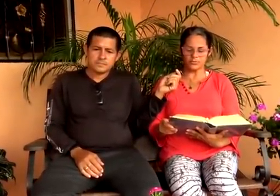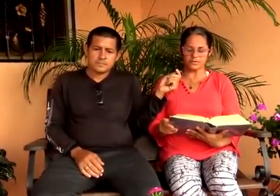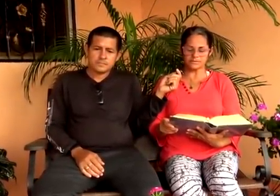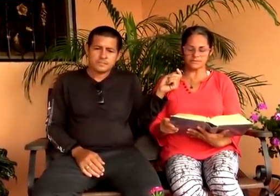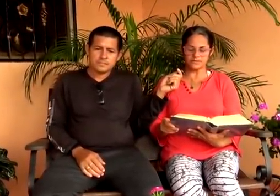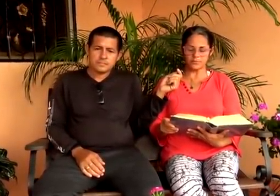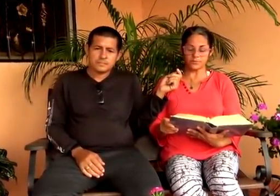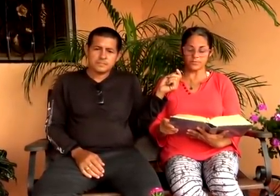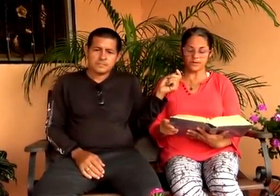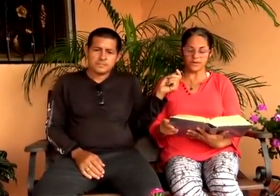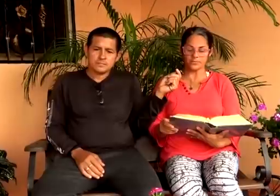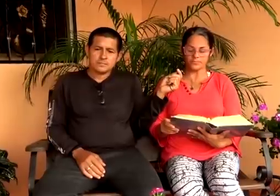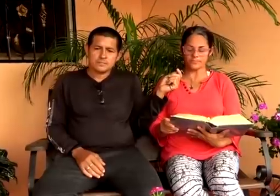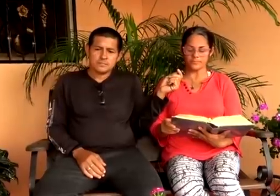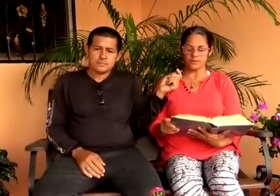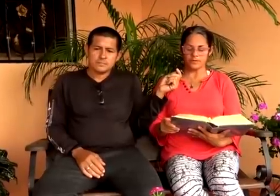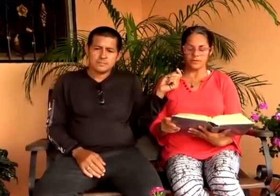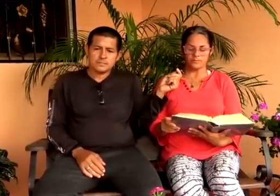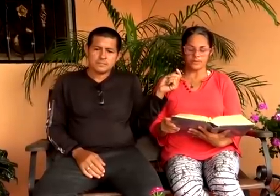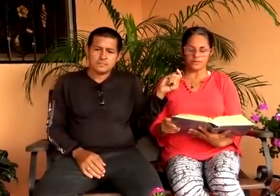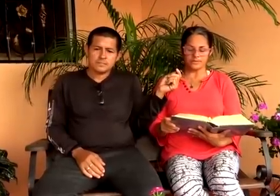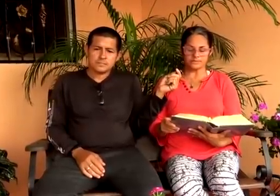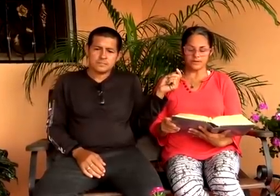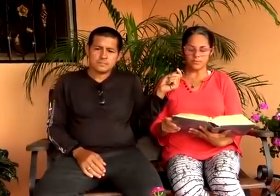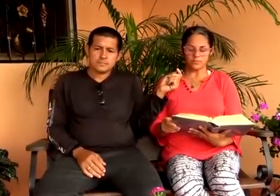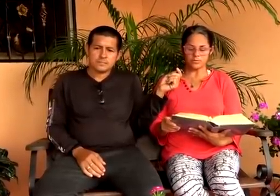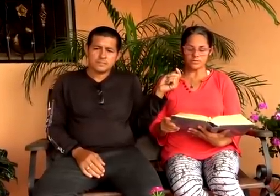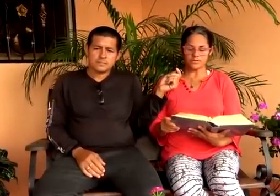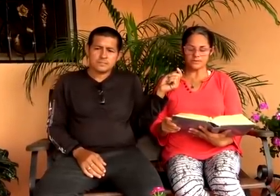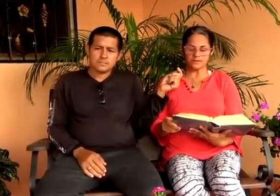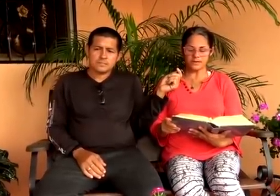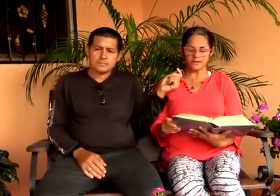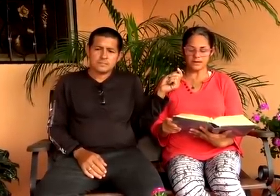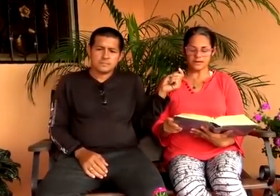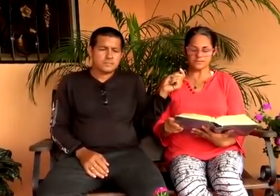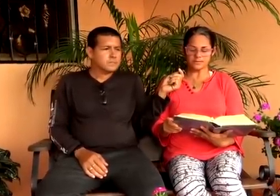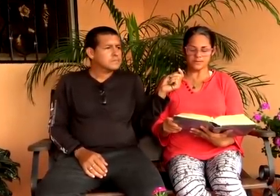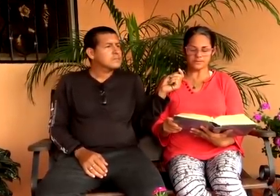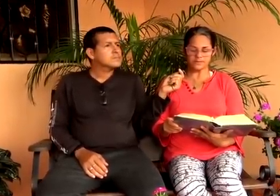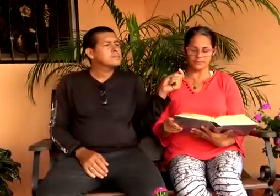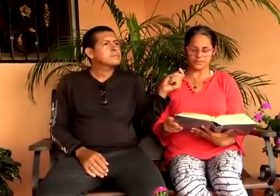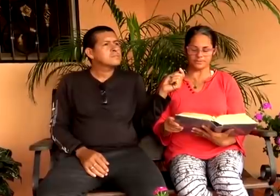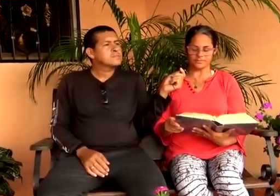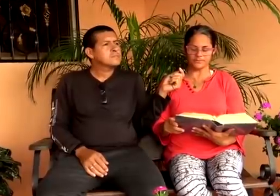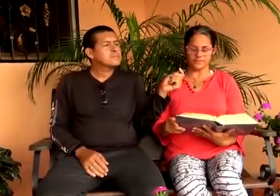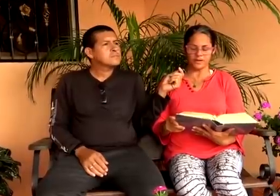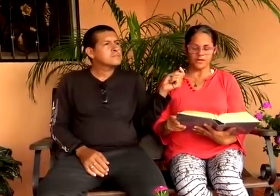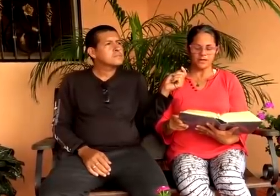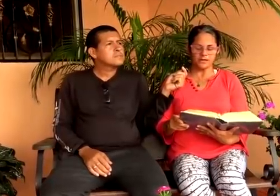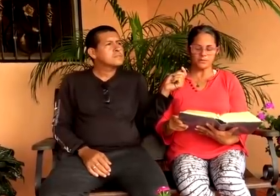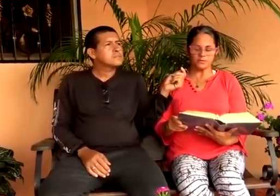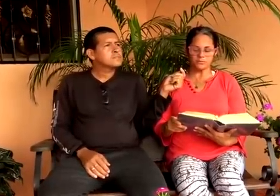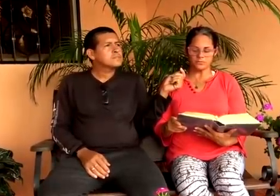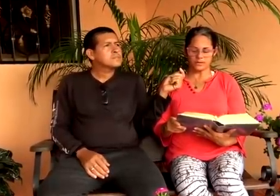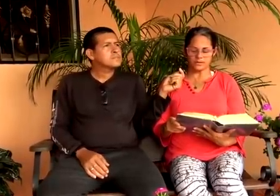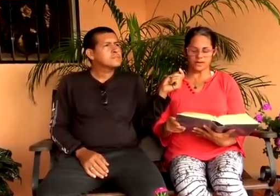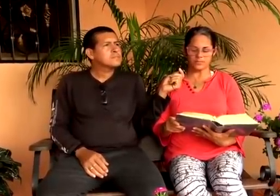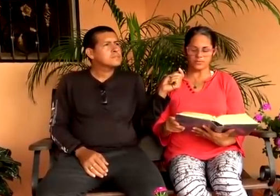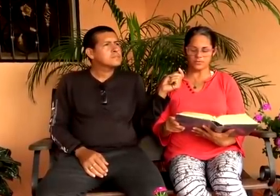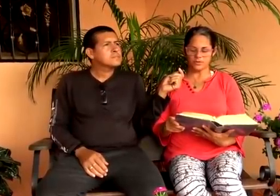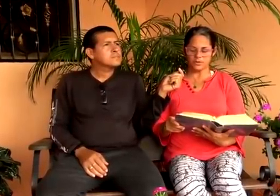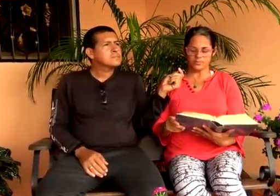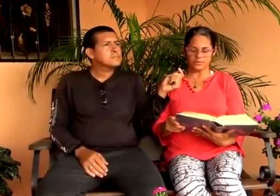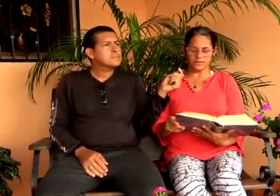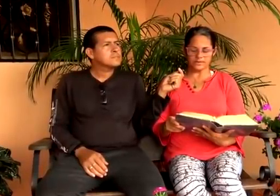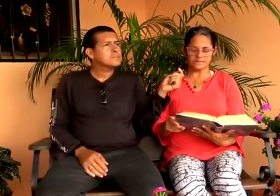pecado es esclavo del pecado, Pero el esclavo no se quedará en la casa para siempre. El Hijo, en